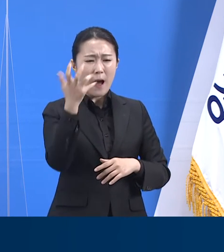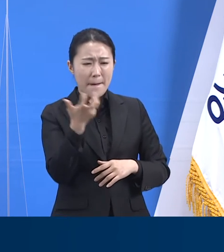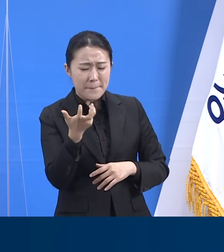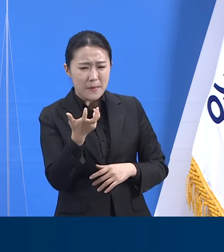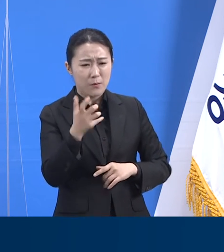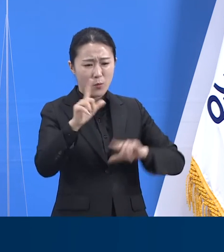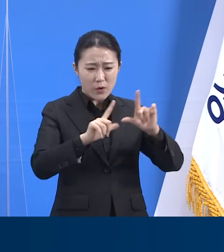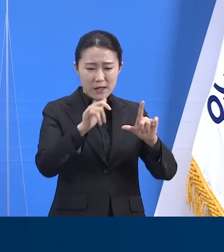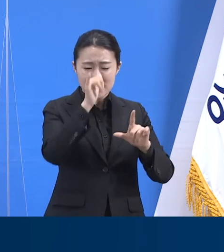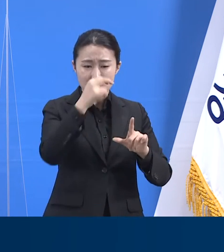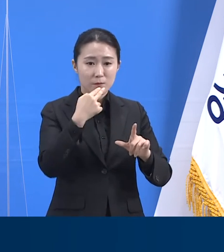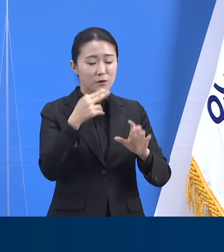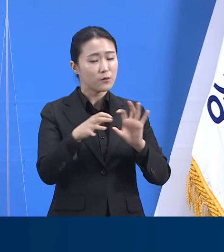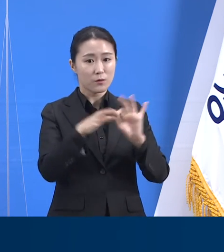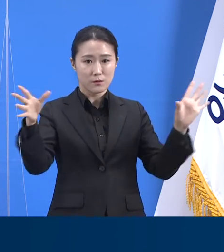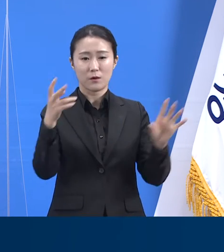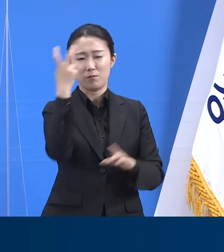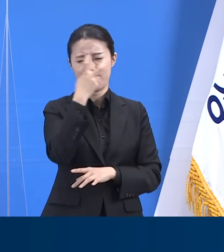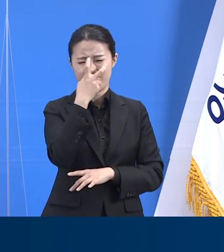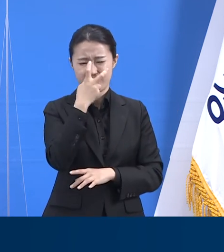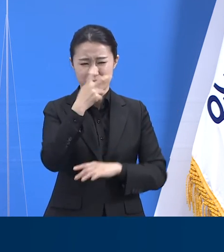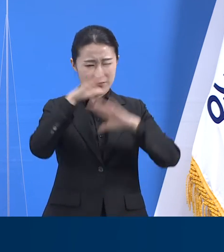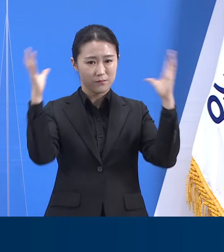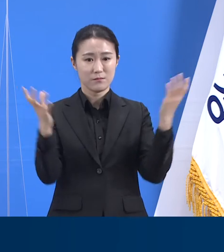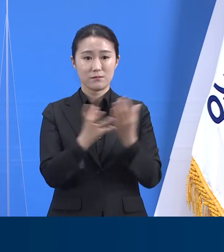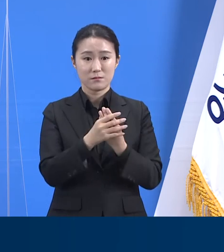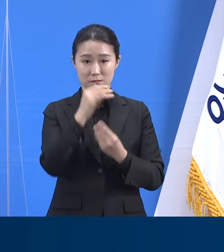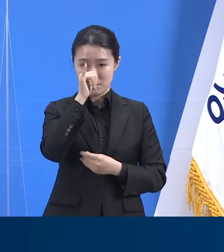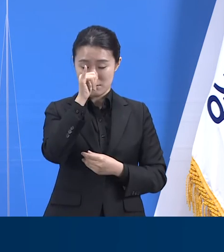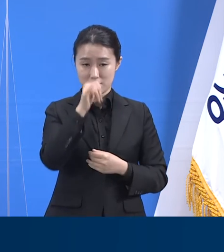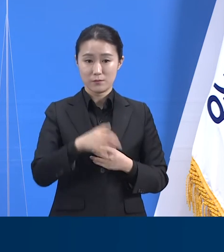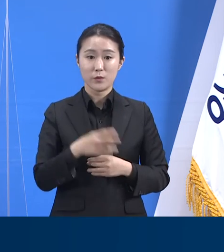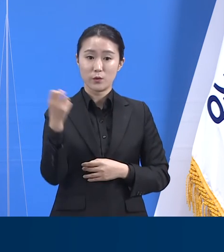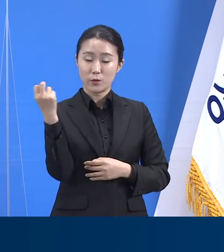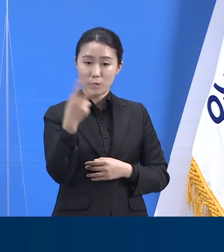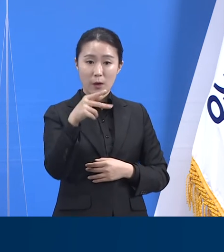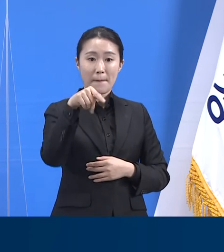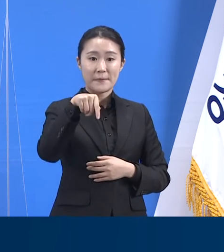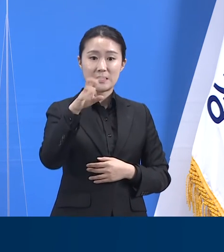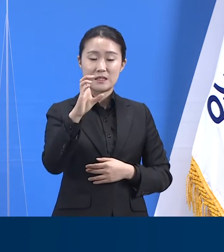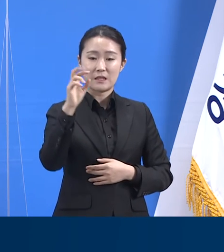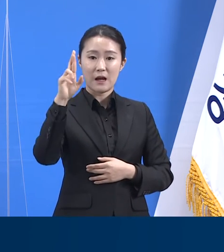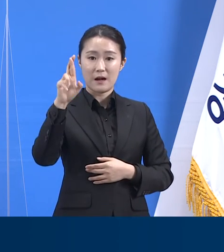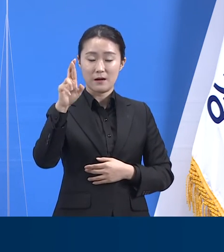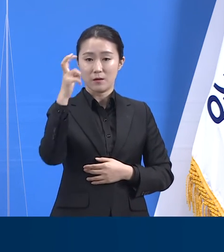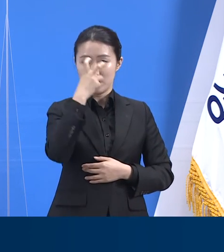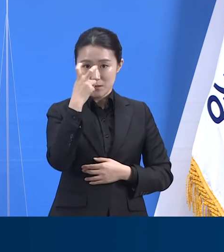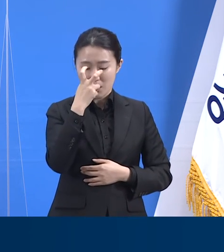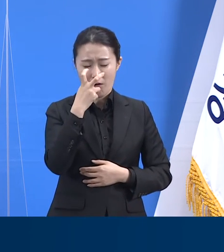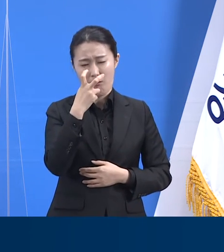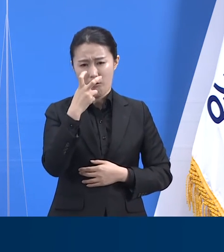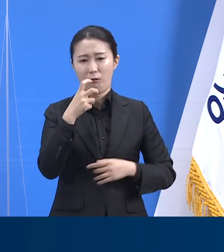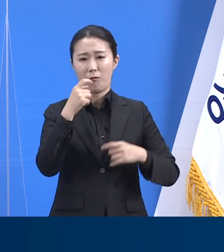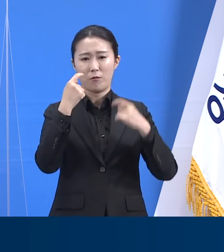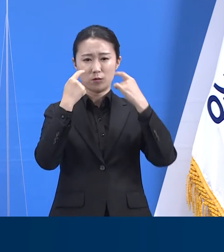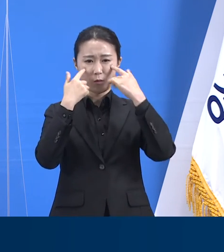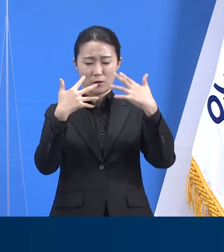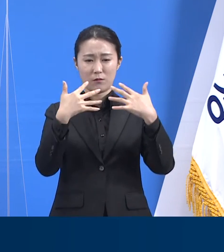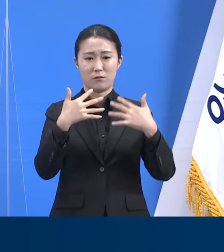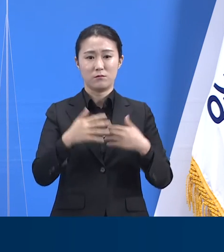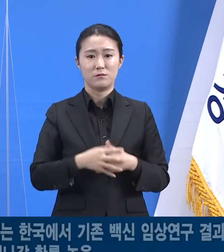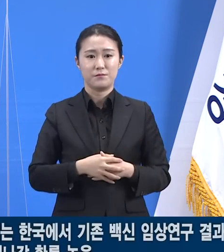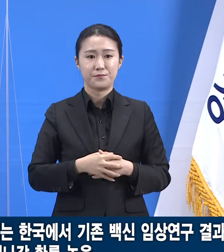검사합니다. 정확도가 높은 PCR 검사의 접근성 역시 세계 어느 나라보다 좋습니다. 이런